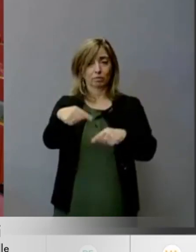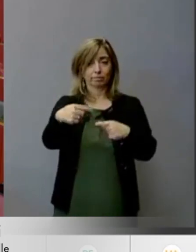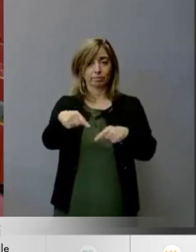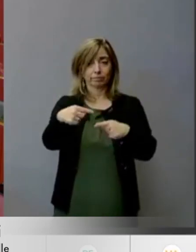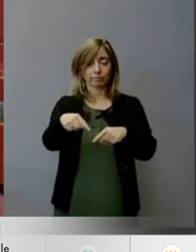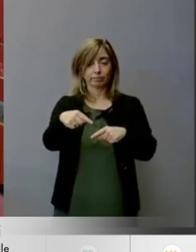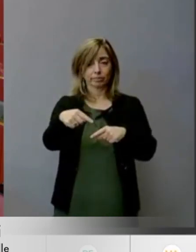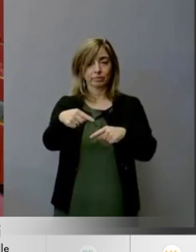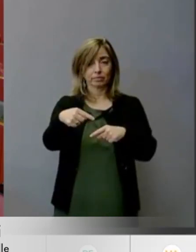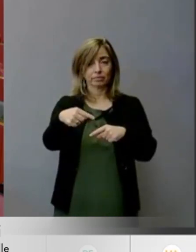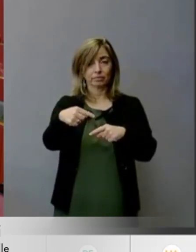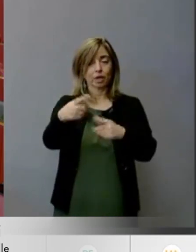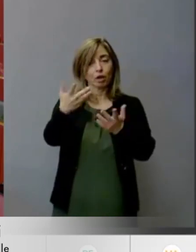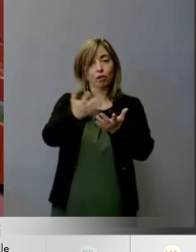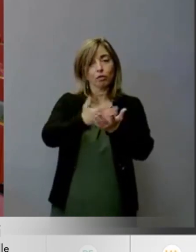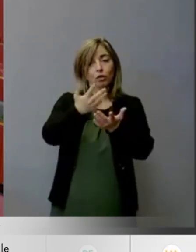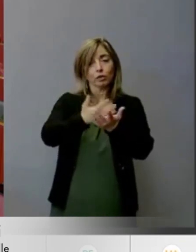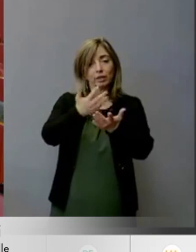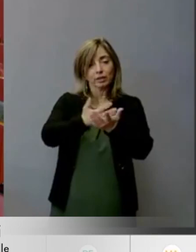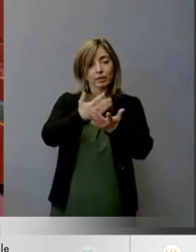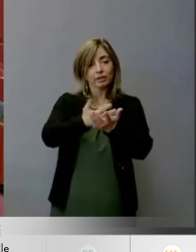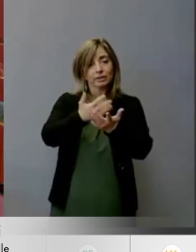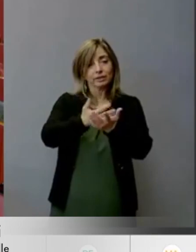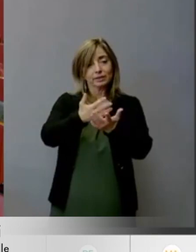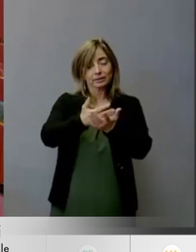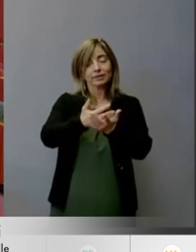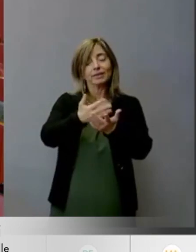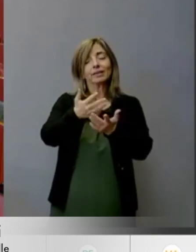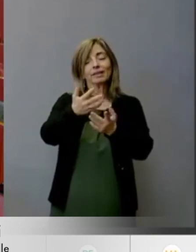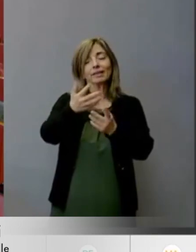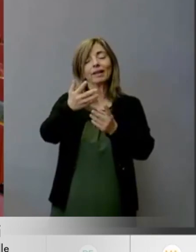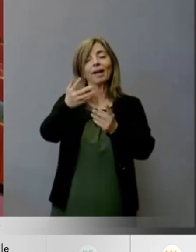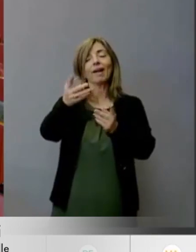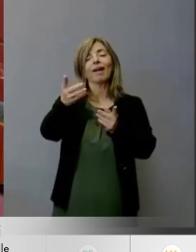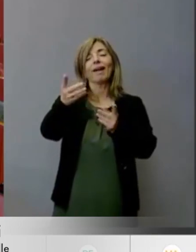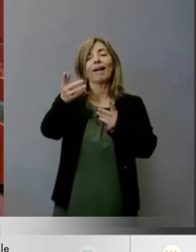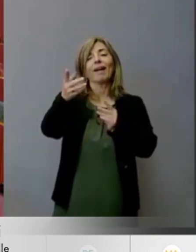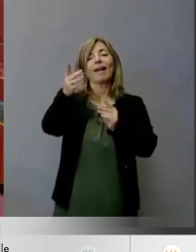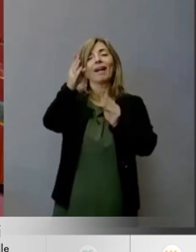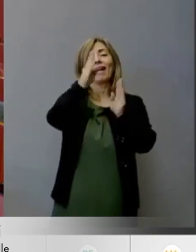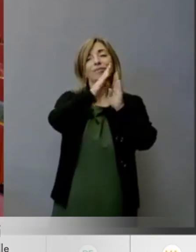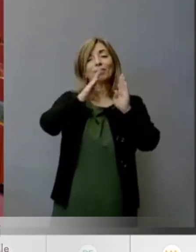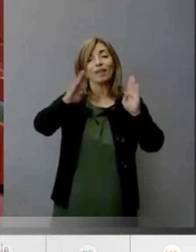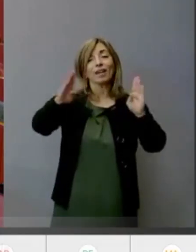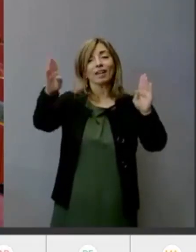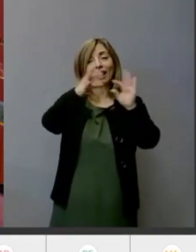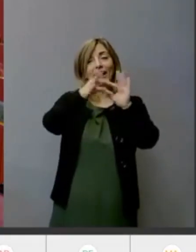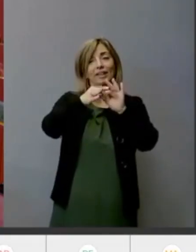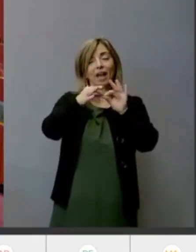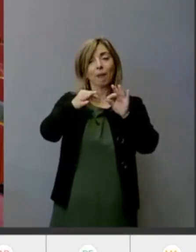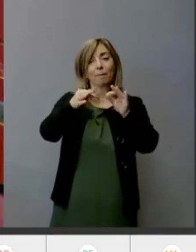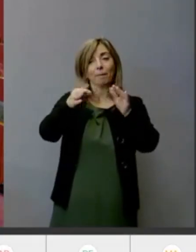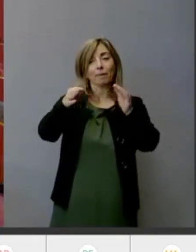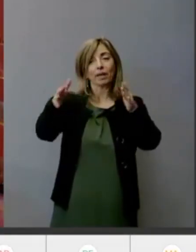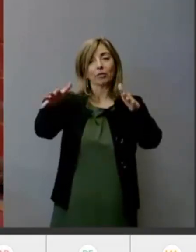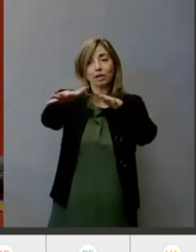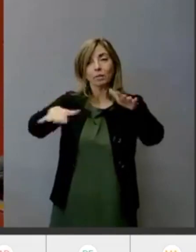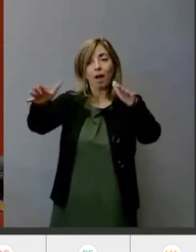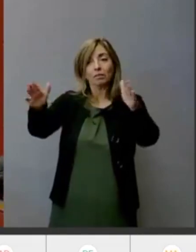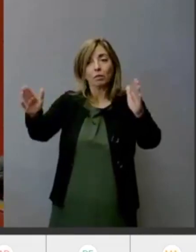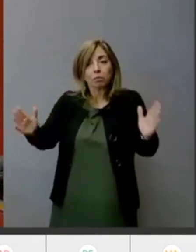ridimensionare gli spazi della biblioteca d'amicis e a partire dal gennaio 2021